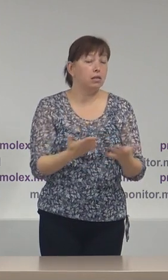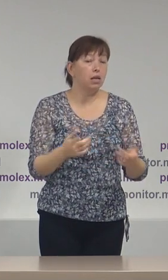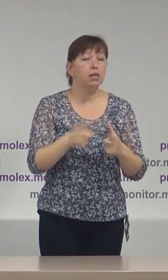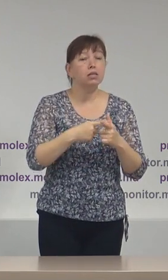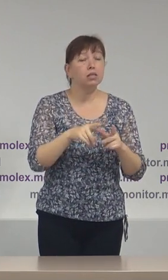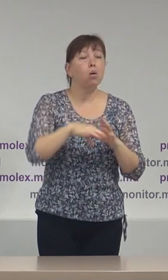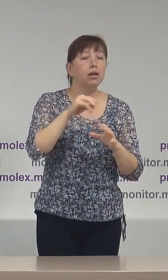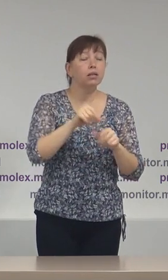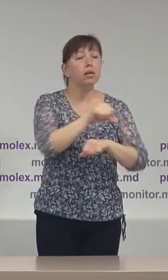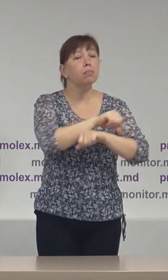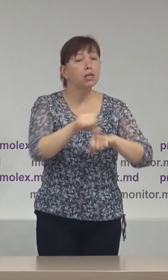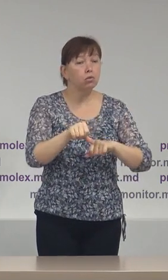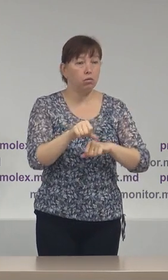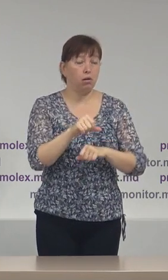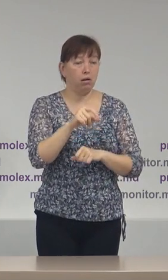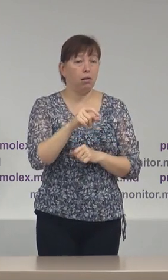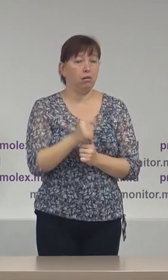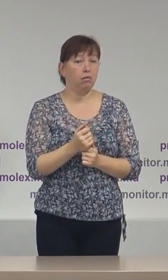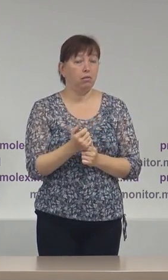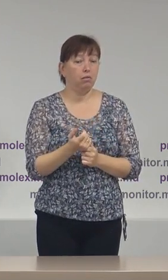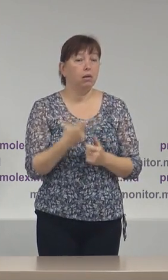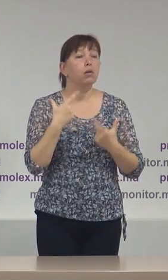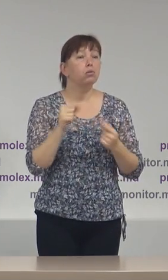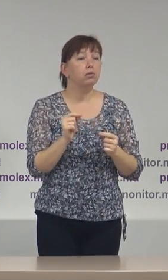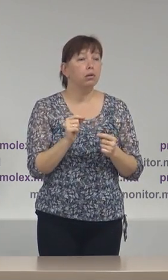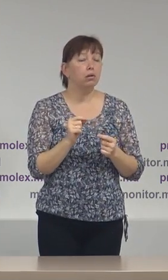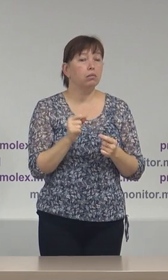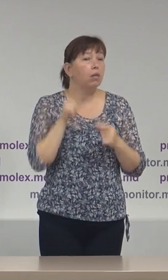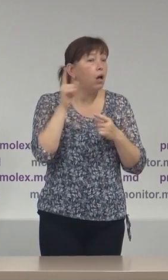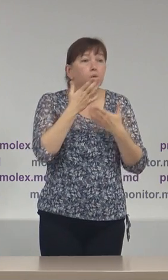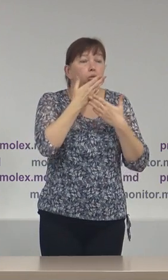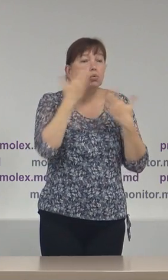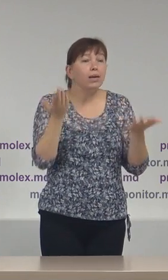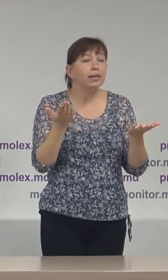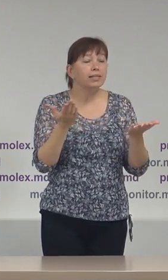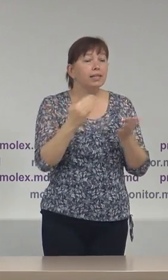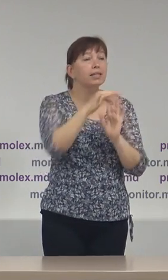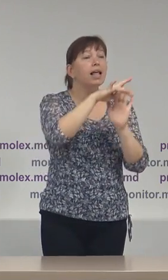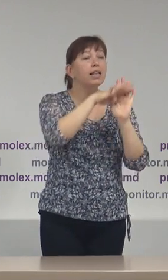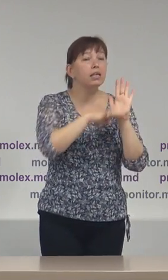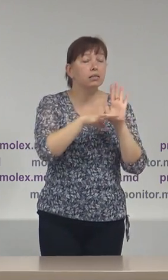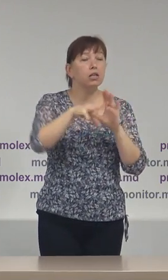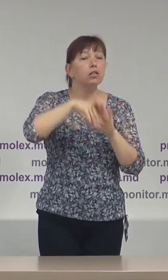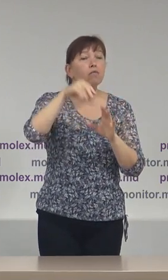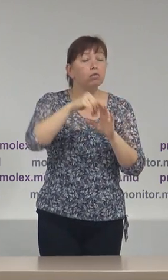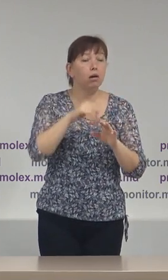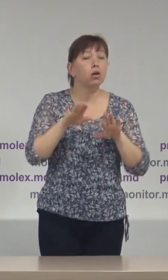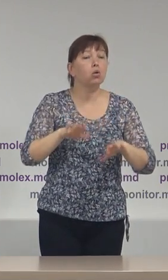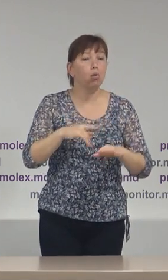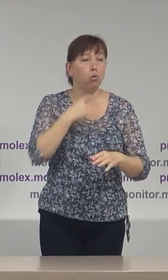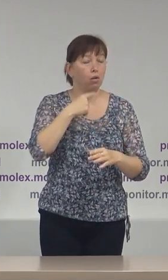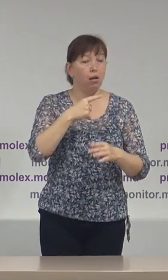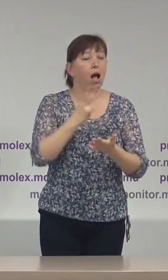alegătorii de peste hotarele țării, unde nu există liste de votare la locul aflării,